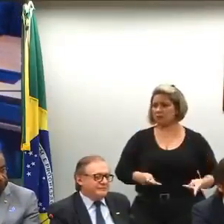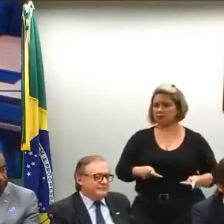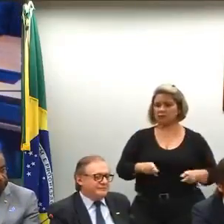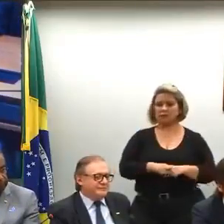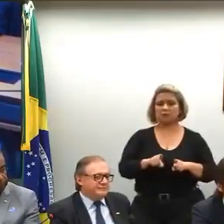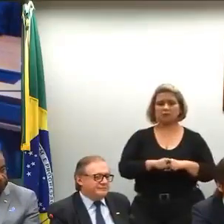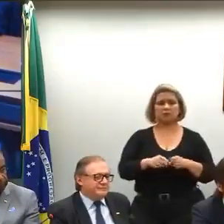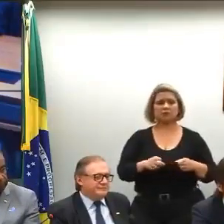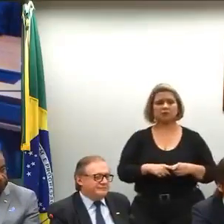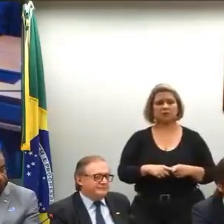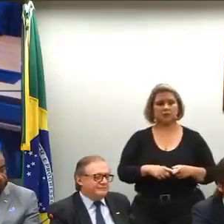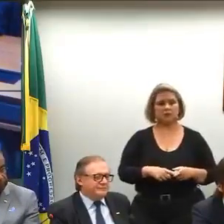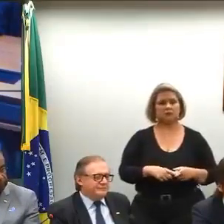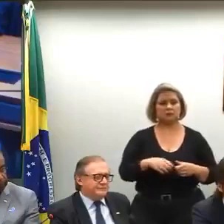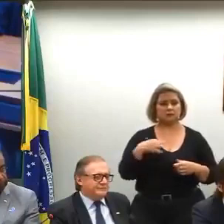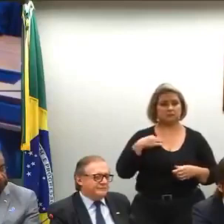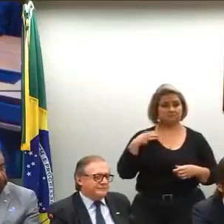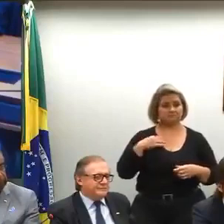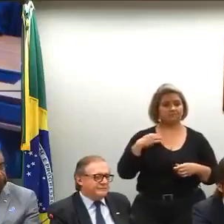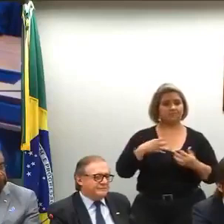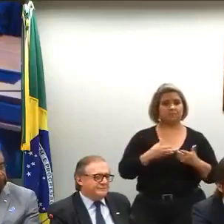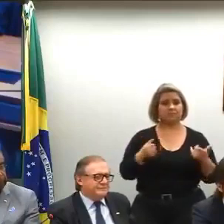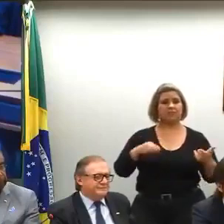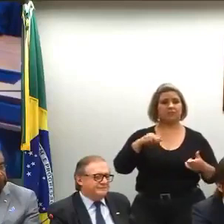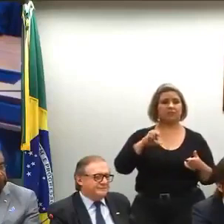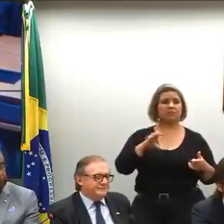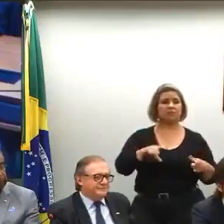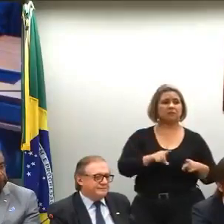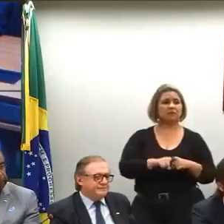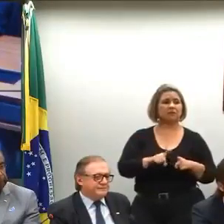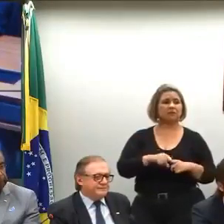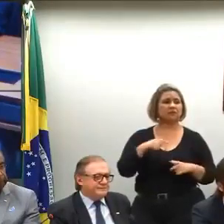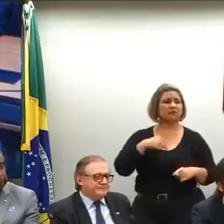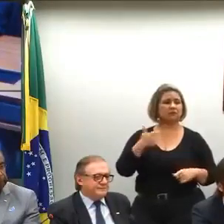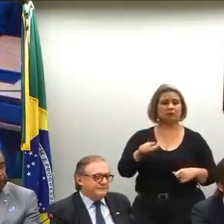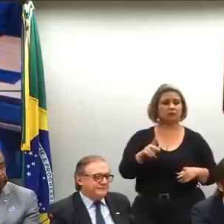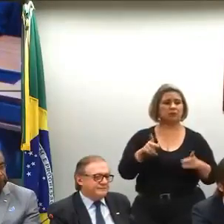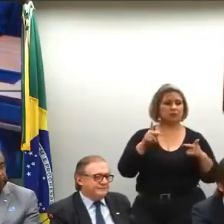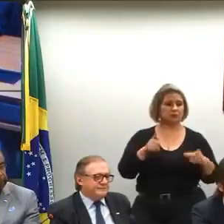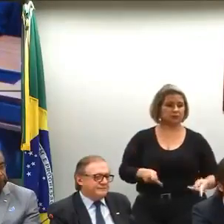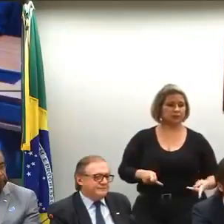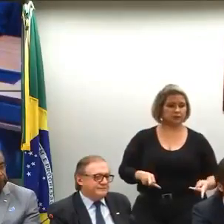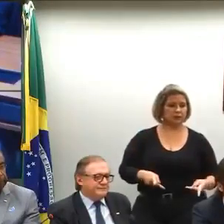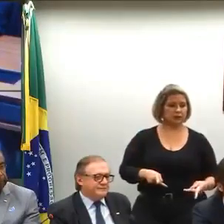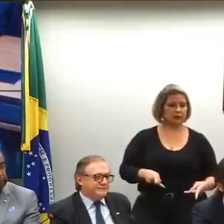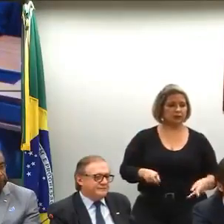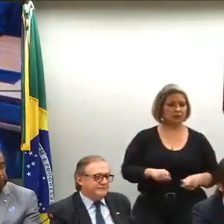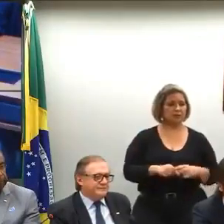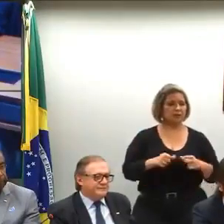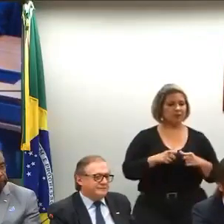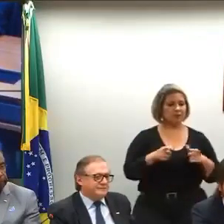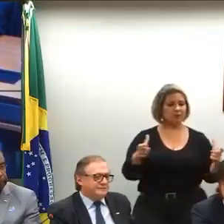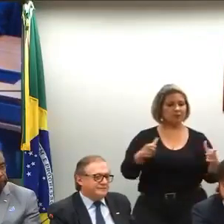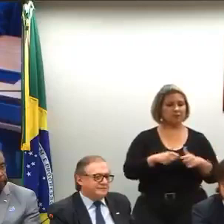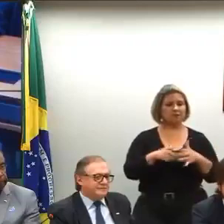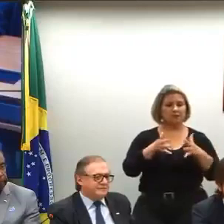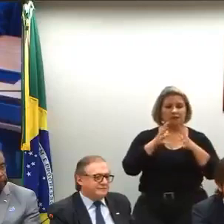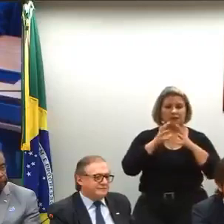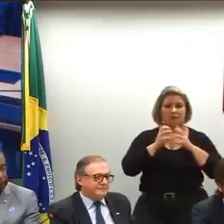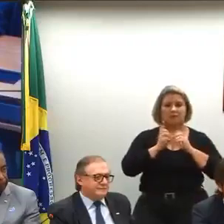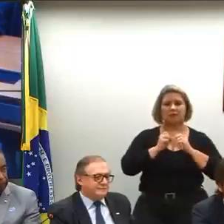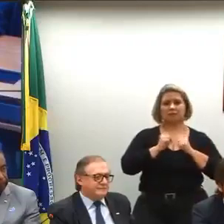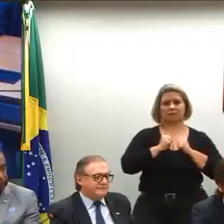critérios para as transferências voluntárias do Ministério da Educação, já que não há projetos no Ministério que, ao menos, acolham os nossos,